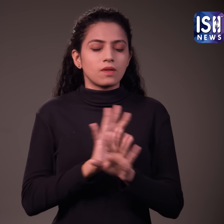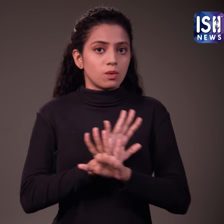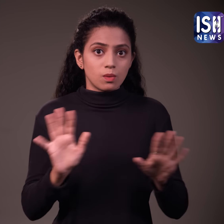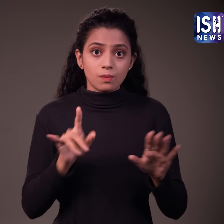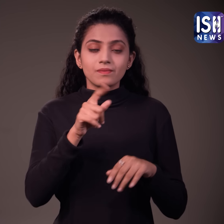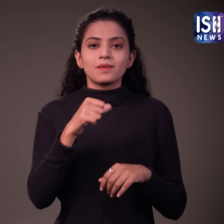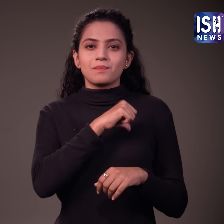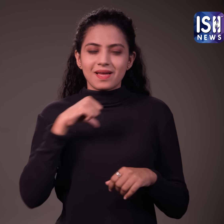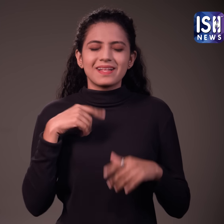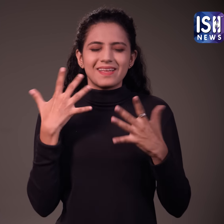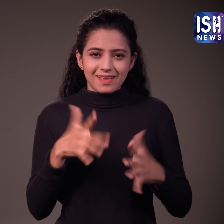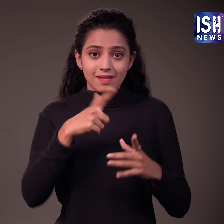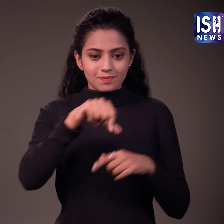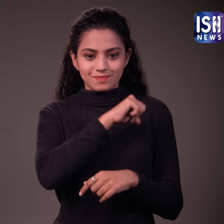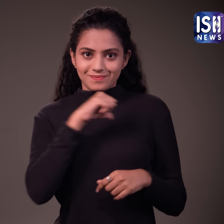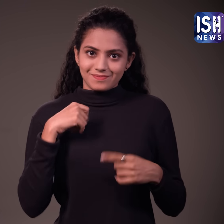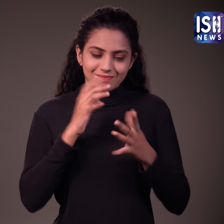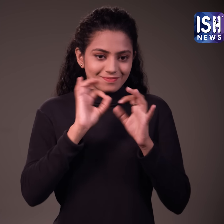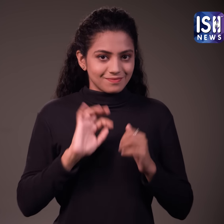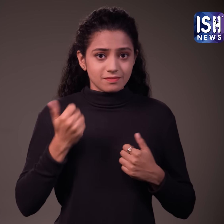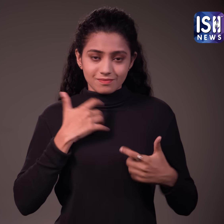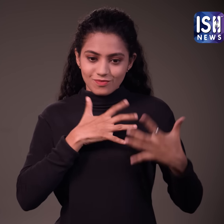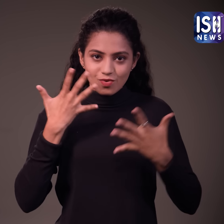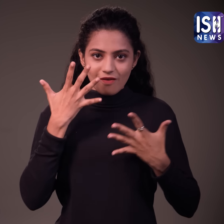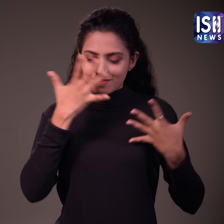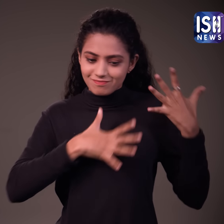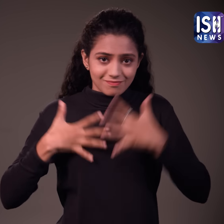नहाने के बाद अपने शरीर को तॉलिय से ना रगड़े